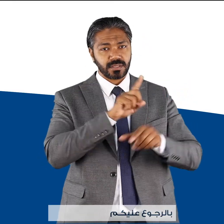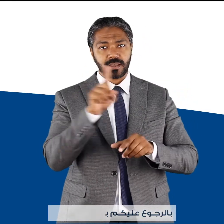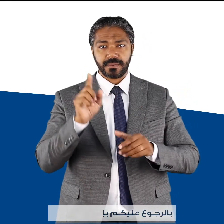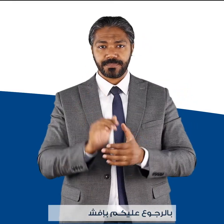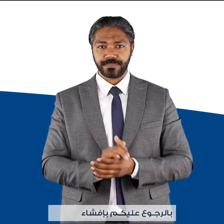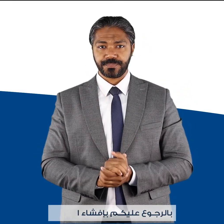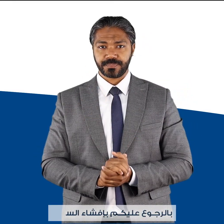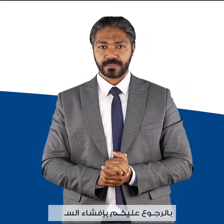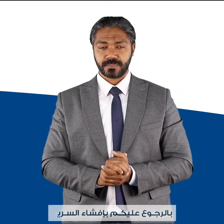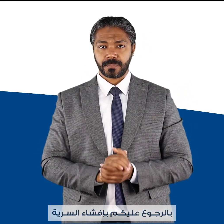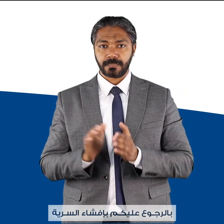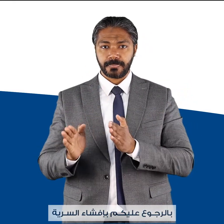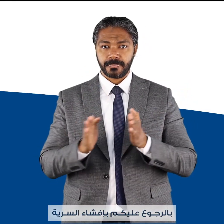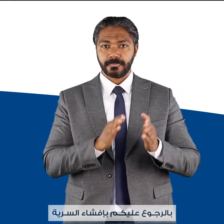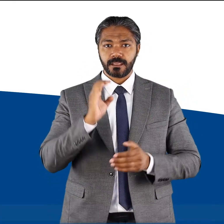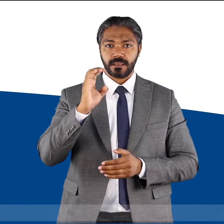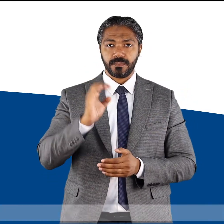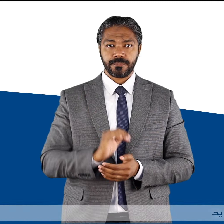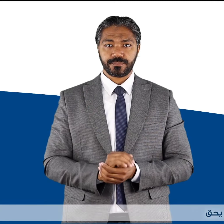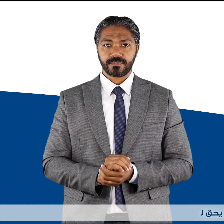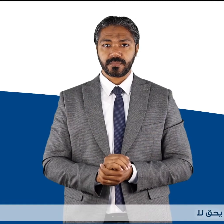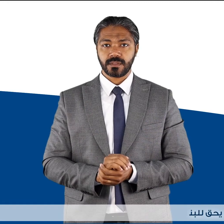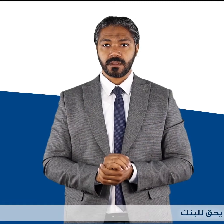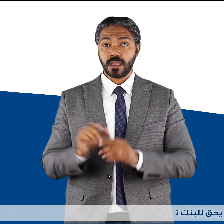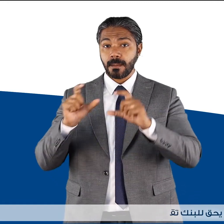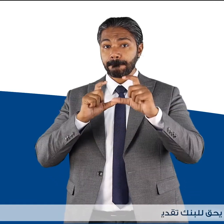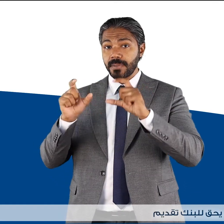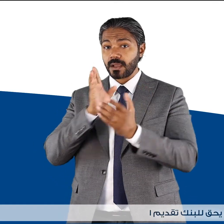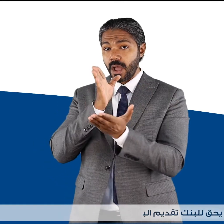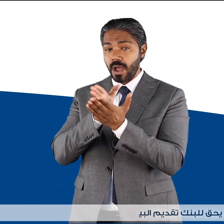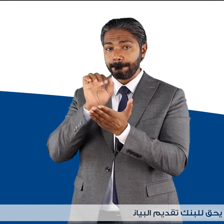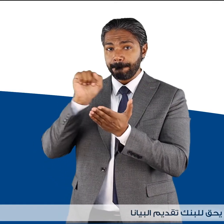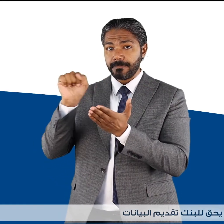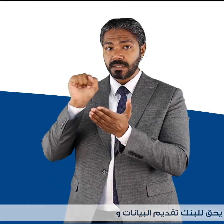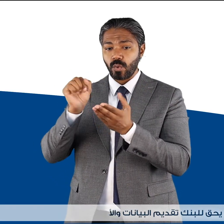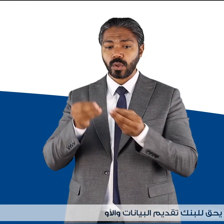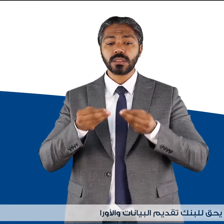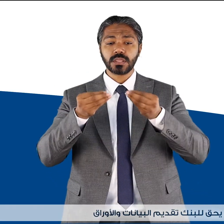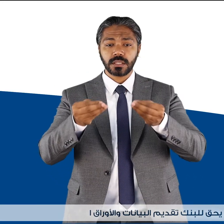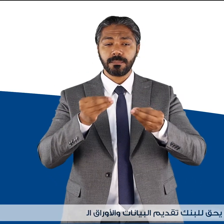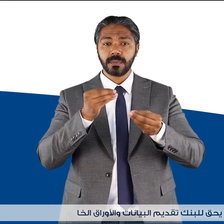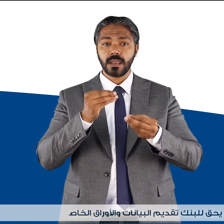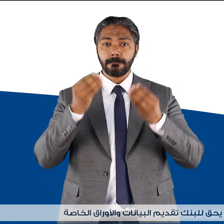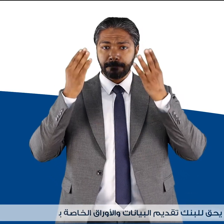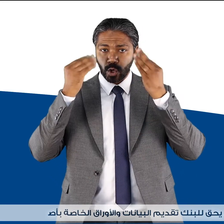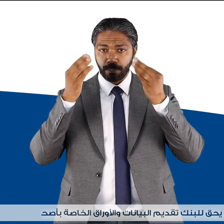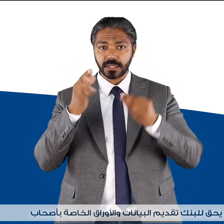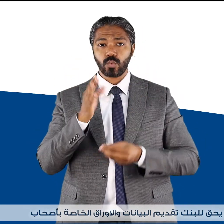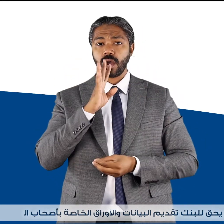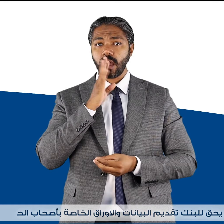بإفشاء السرية جيم يحق للبنك تقديم البيانات والأوراق الخاصة بأصحاب